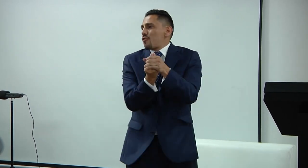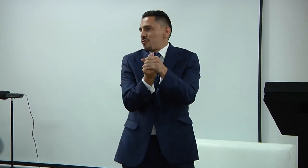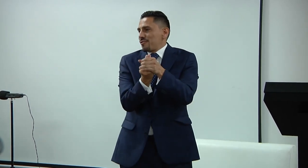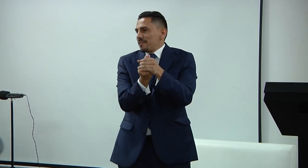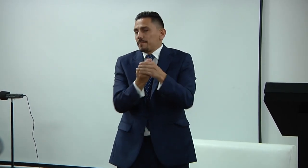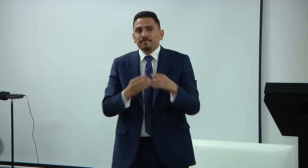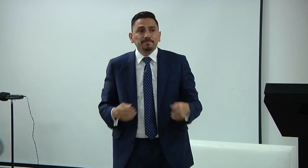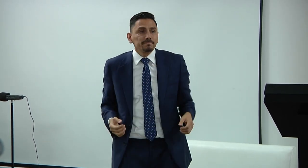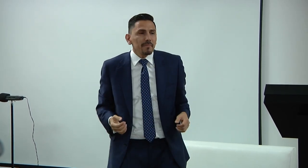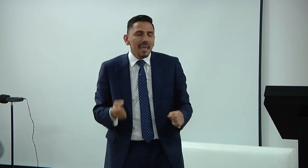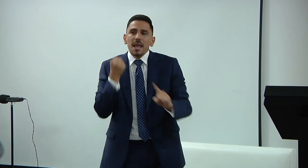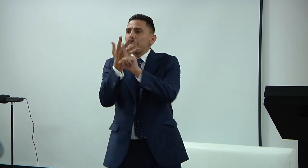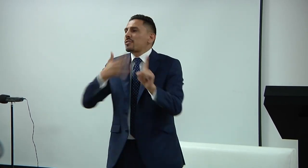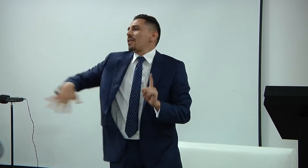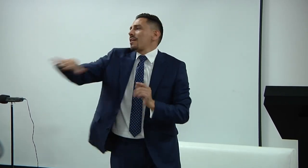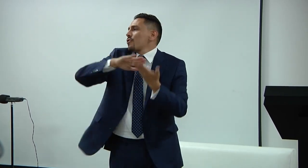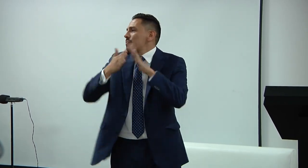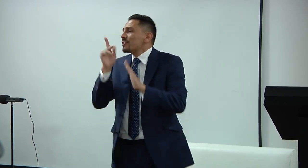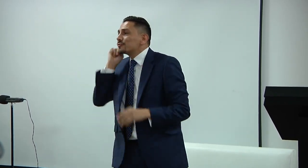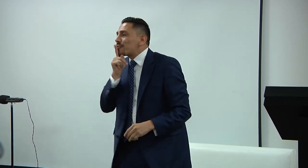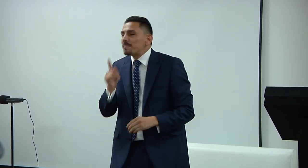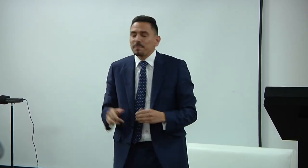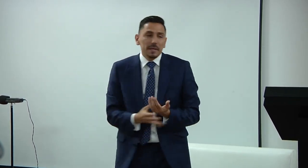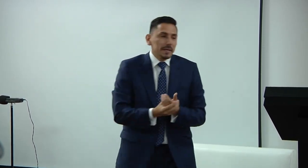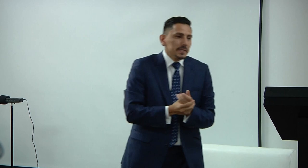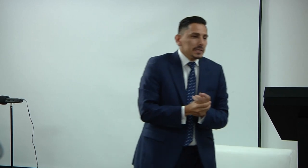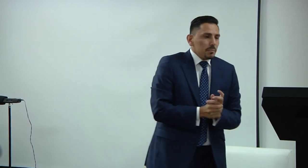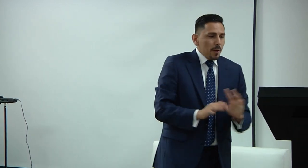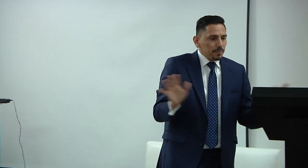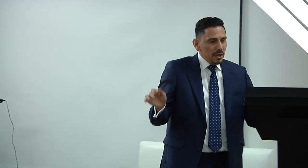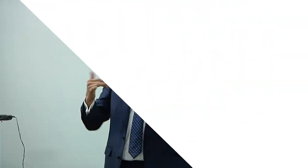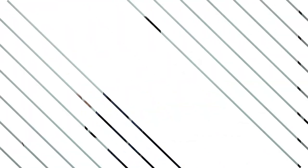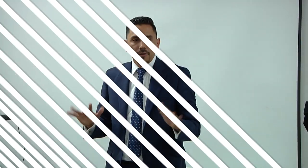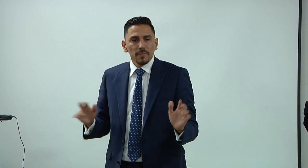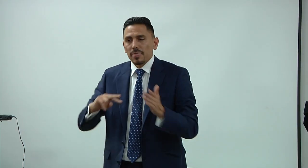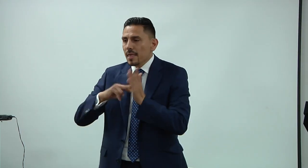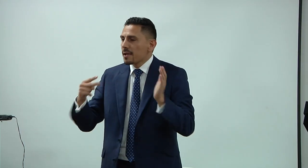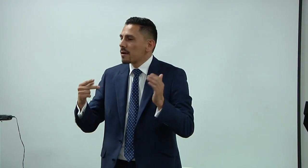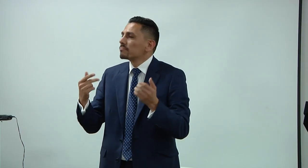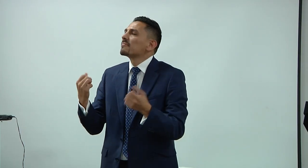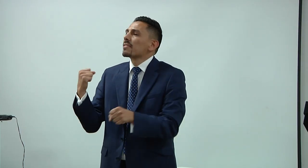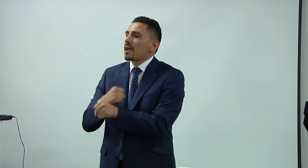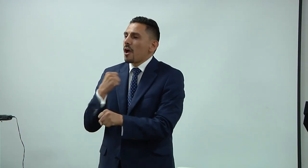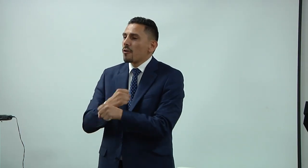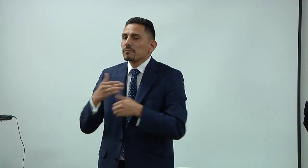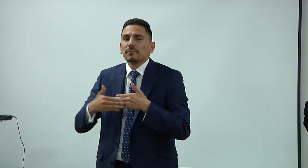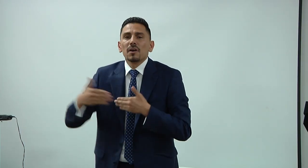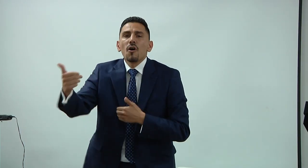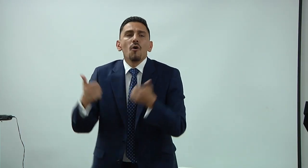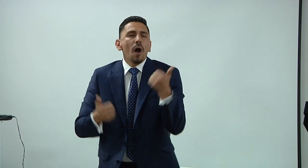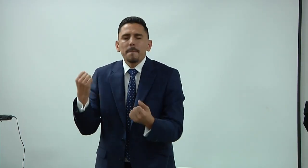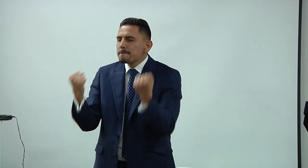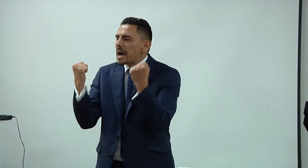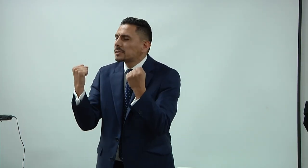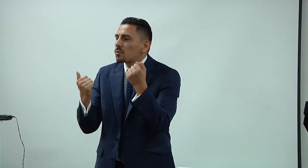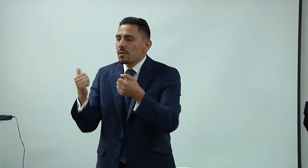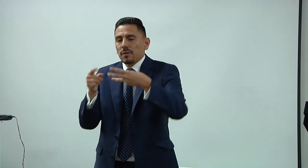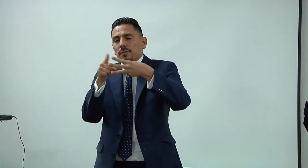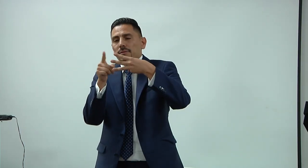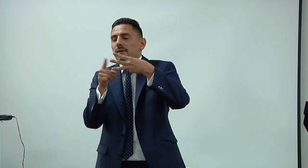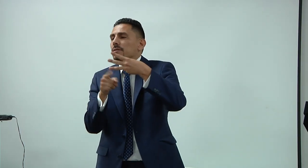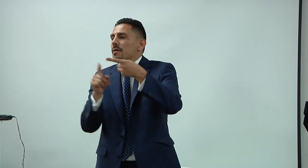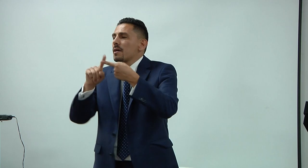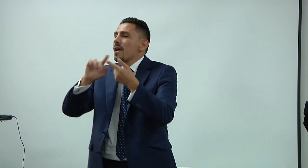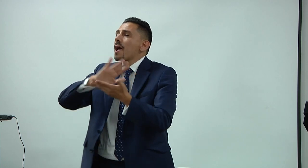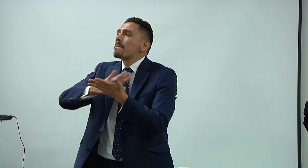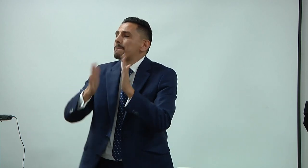ingresando allí. verdad, esto es, la verdad, la inclusión. Es un impacto para la comunidad sorda. Y ahora hablamos del tema técnico. ¿Cuál